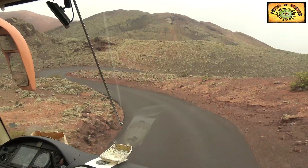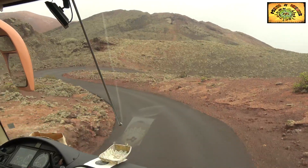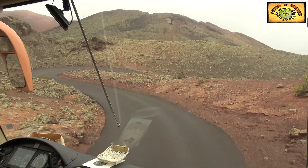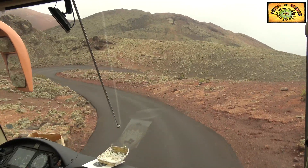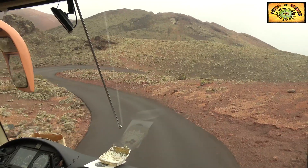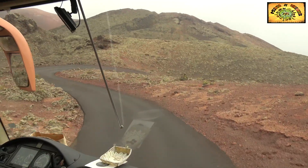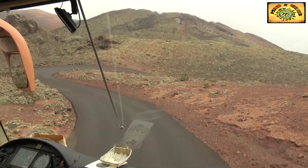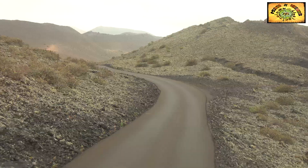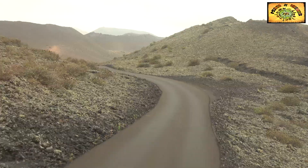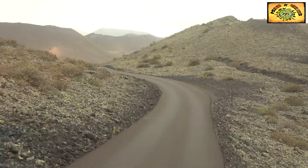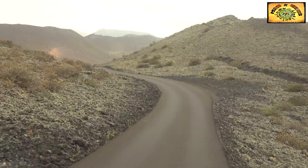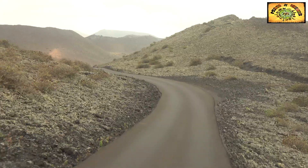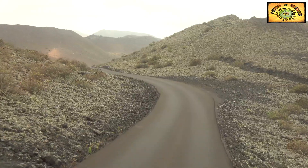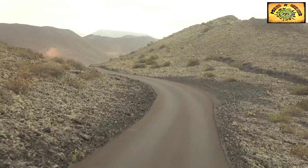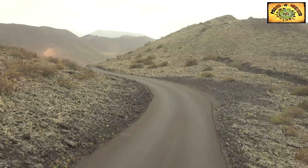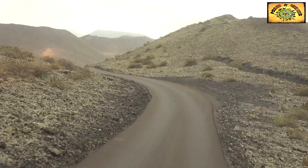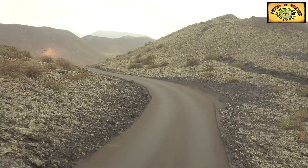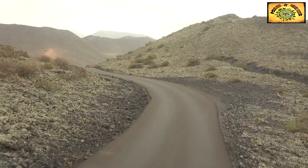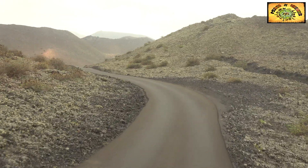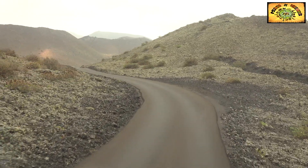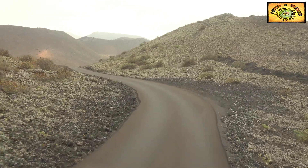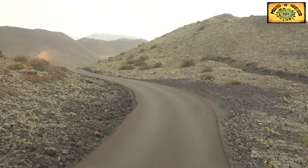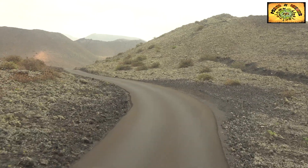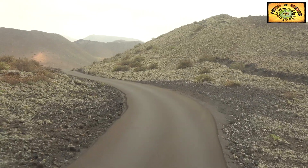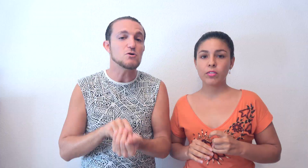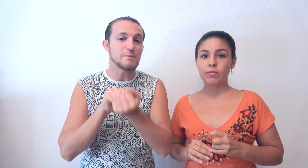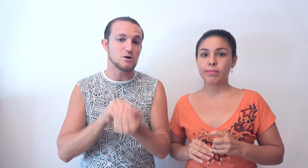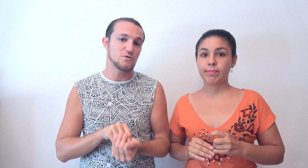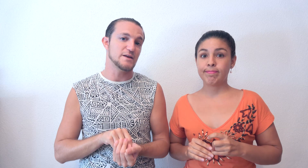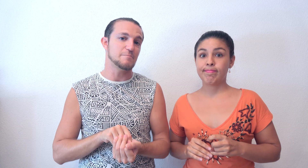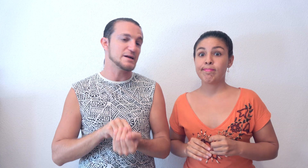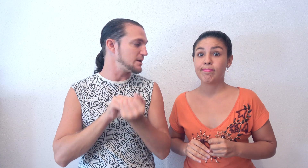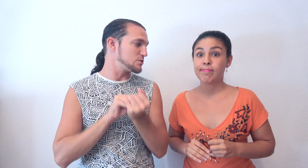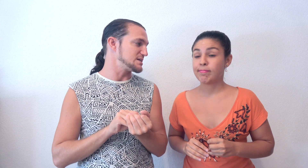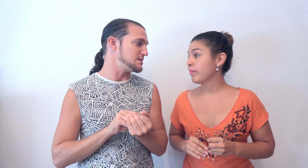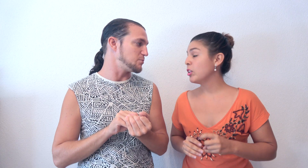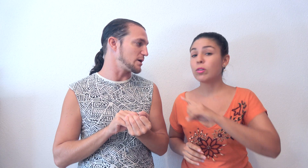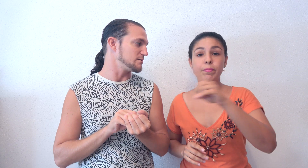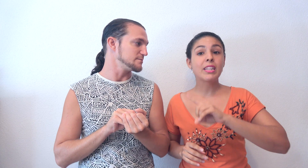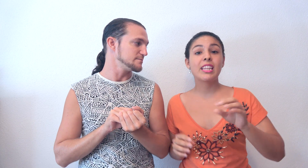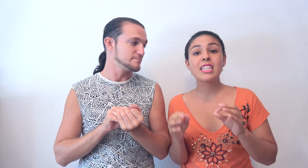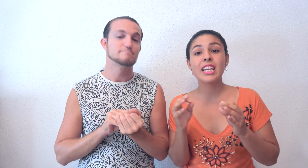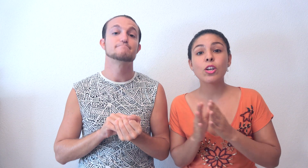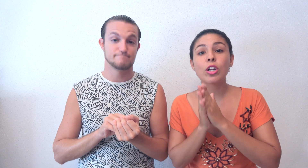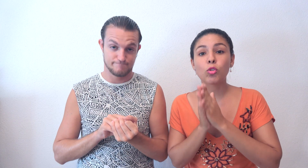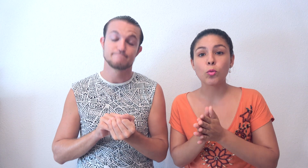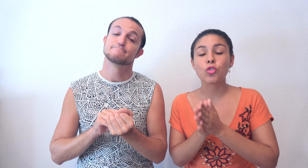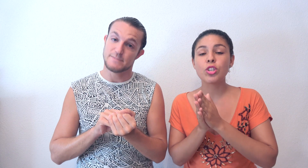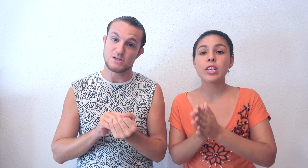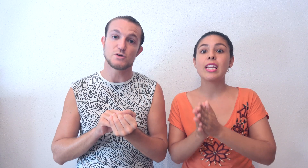coche o con autobuses a lo que es la base de de Timanfaya, pero para conocer el parque no es así. No, tendréis que ir con autobús. sí,